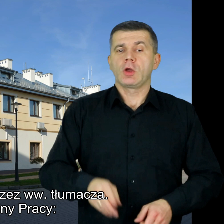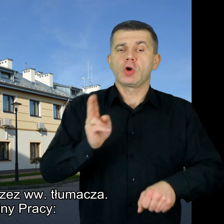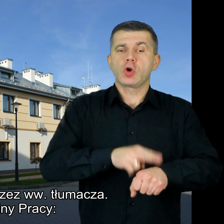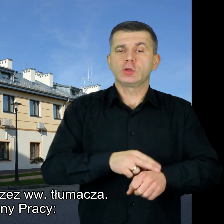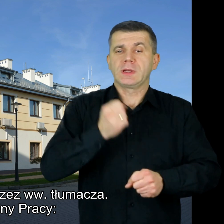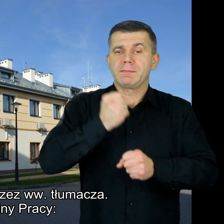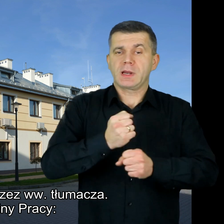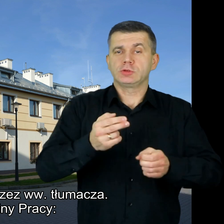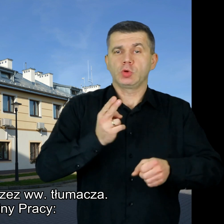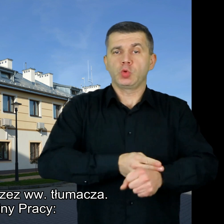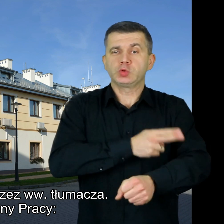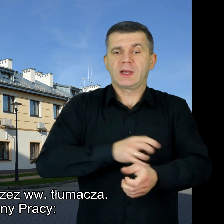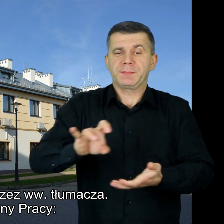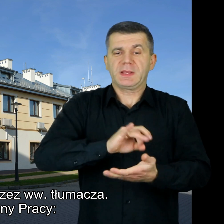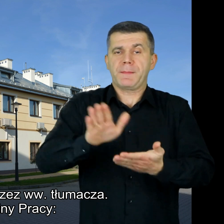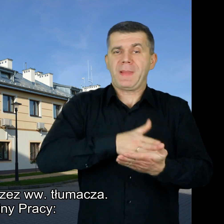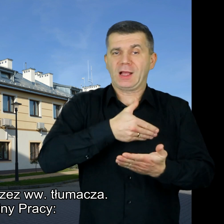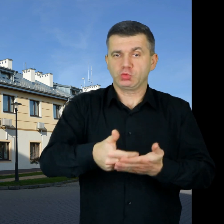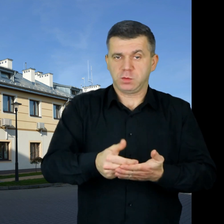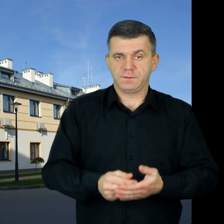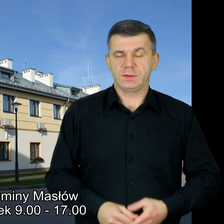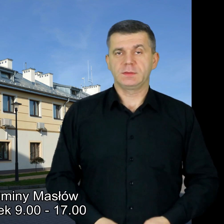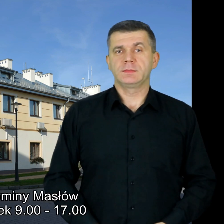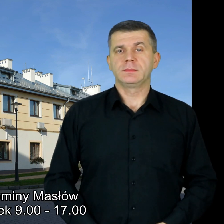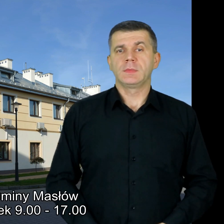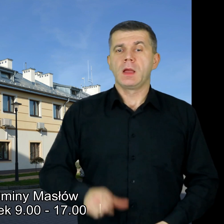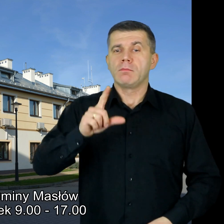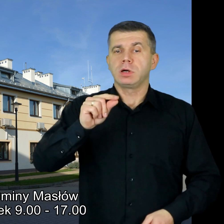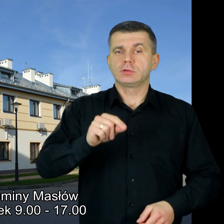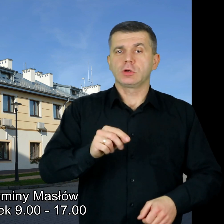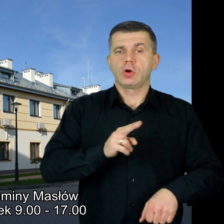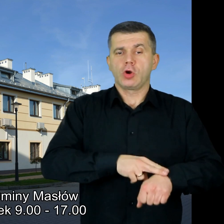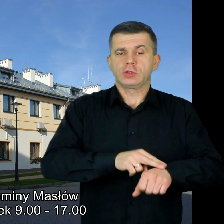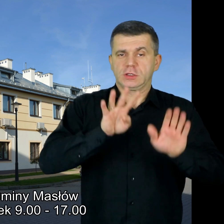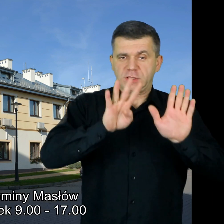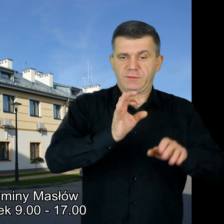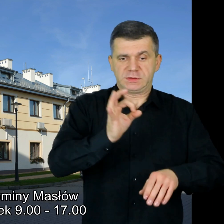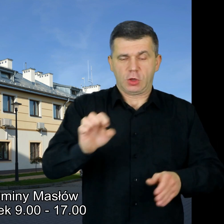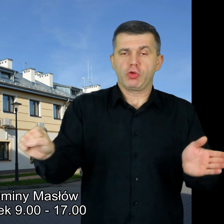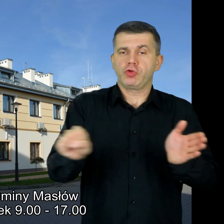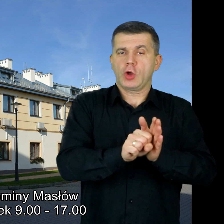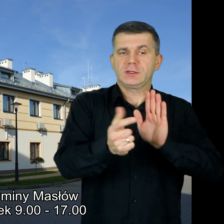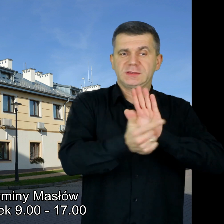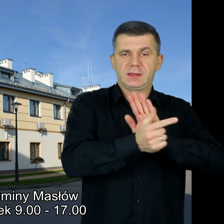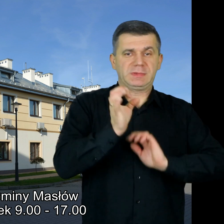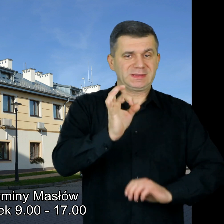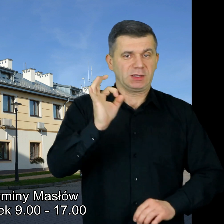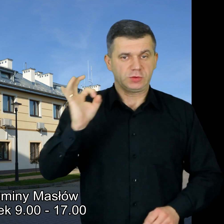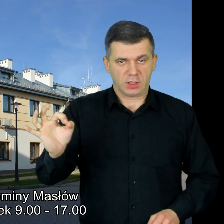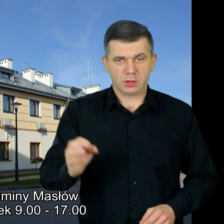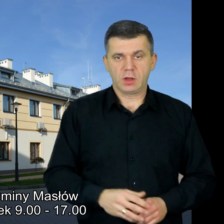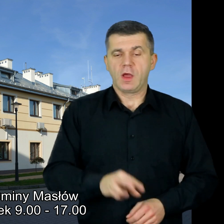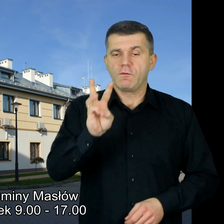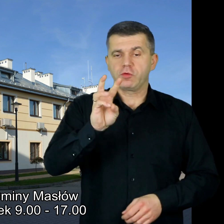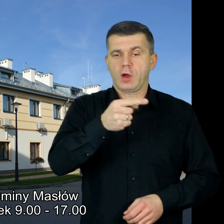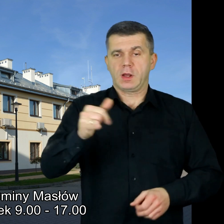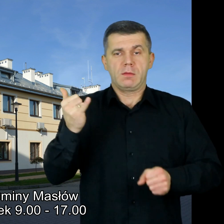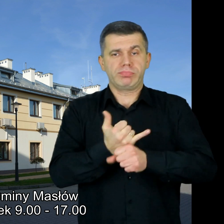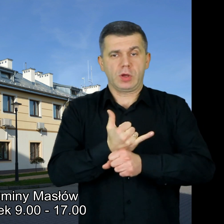Godziny pracy Urzędu Gminy Masłów Poniedziałek od 9.00 do 17.00,